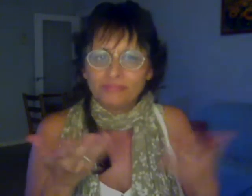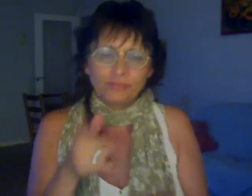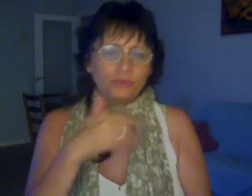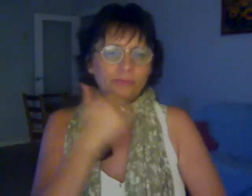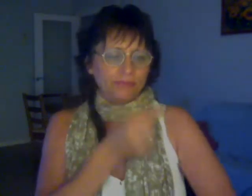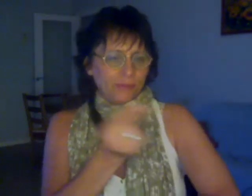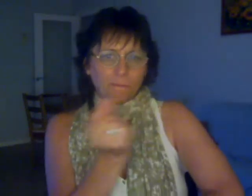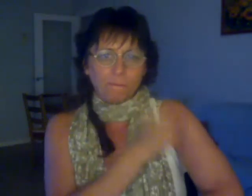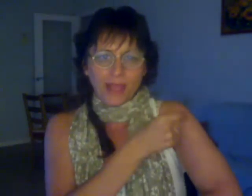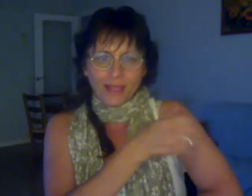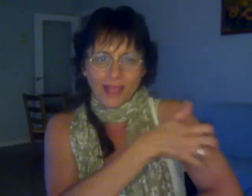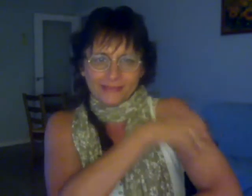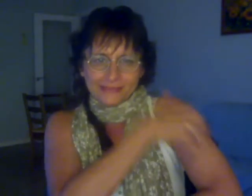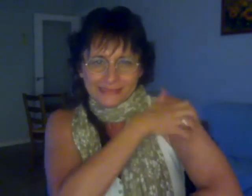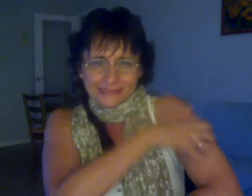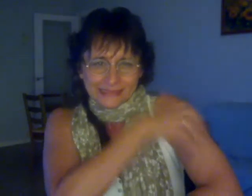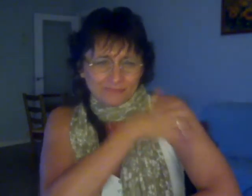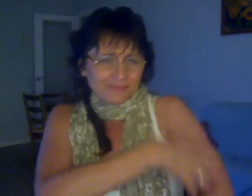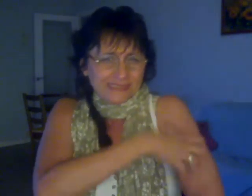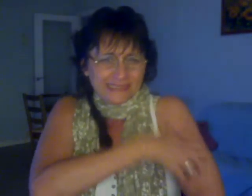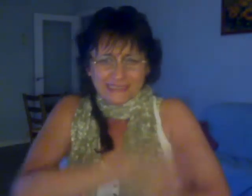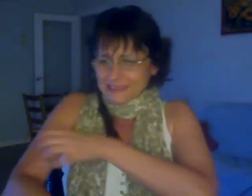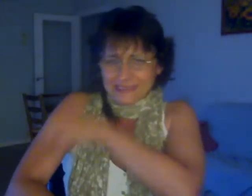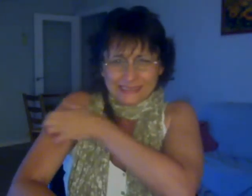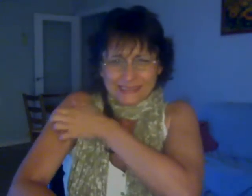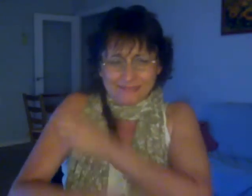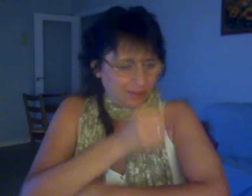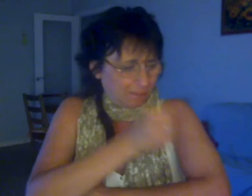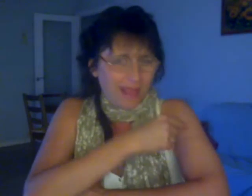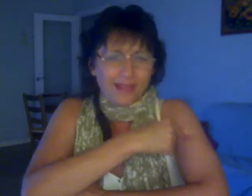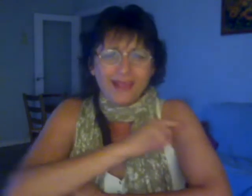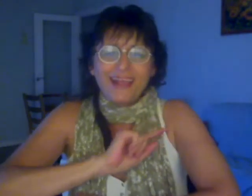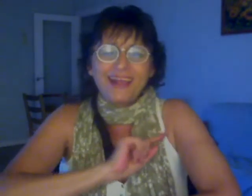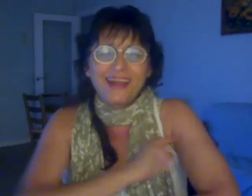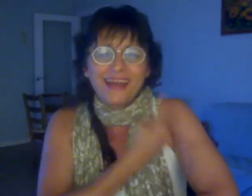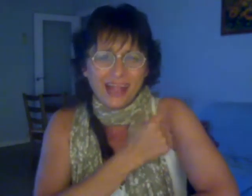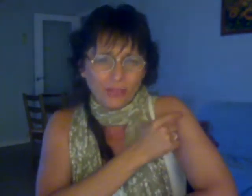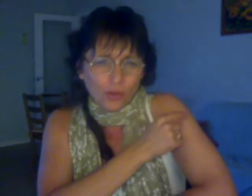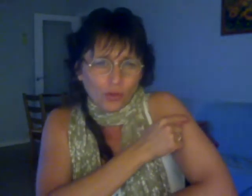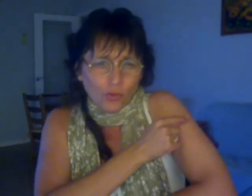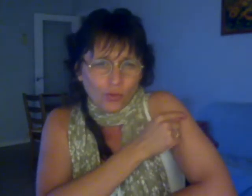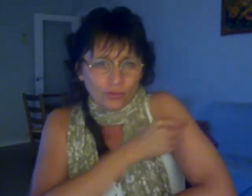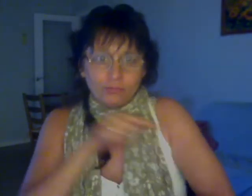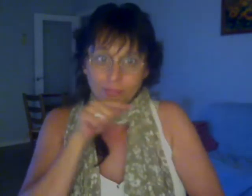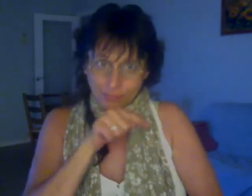premio de 15 millones de euros para un único atentante gracias a Alfonso Larantizado de este sorteo Primera bola